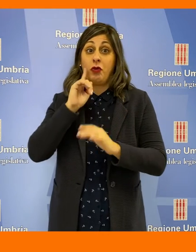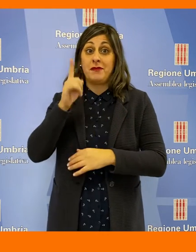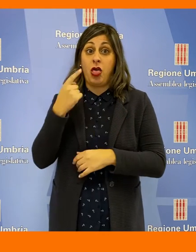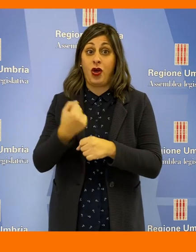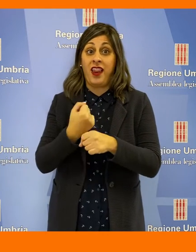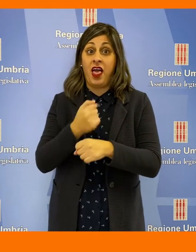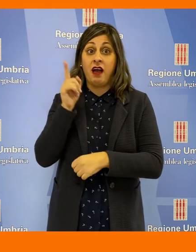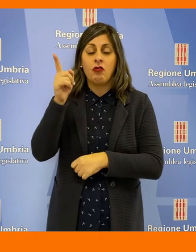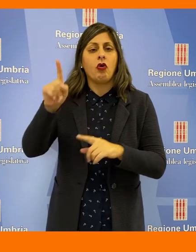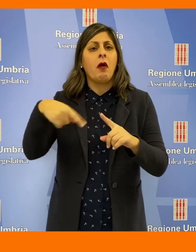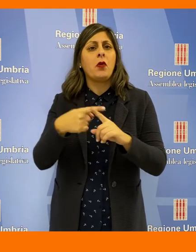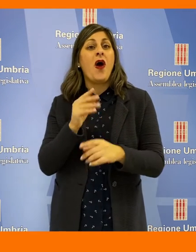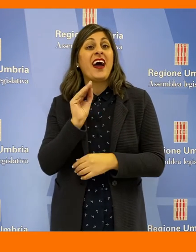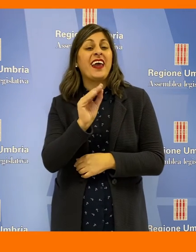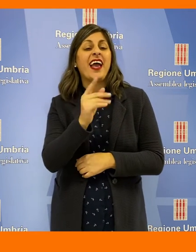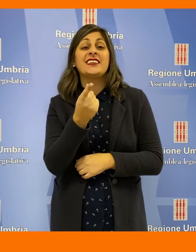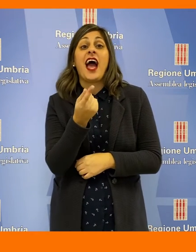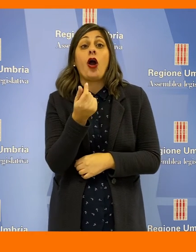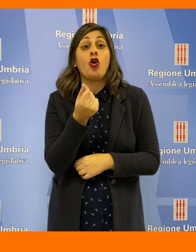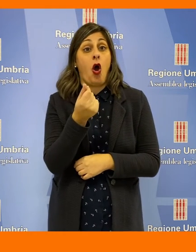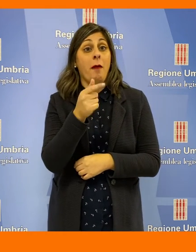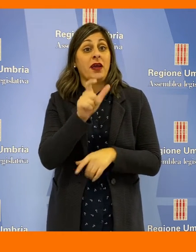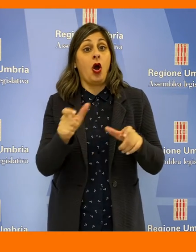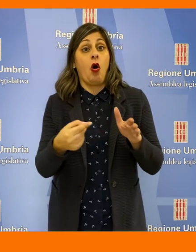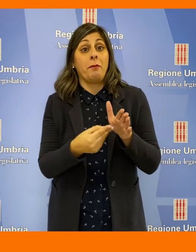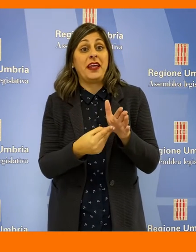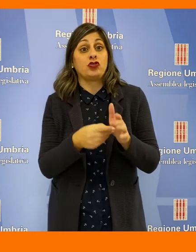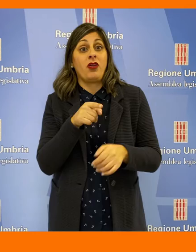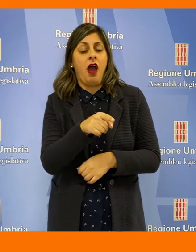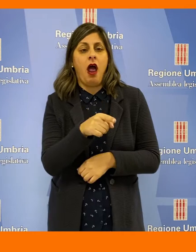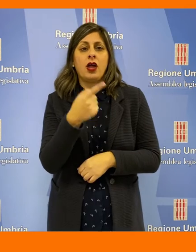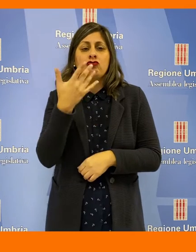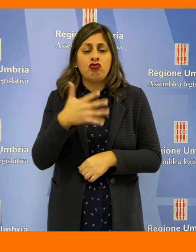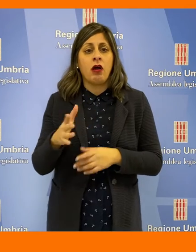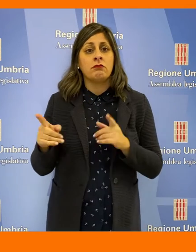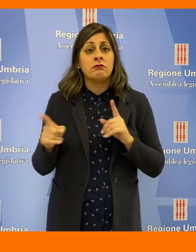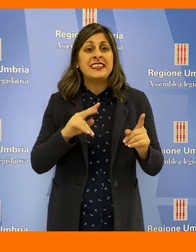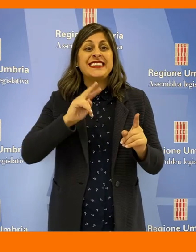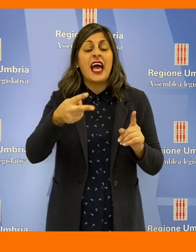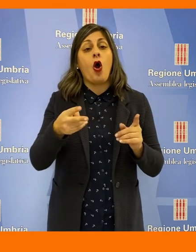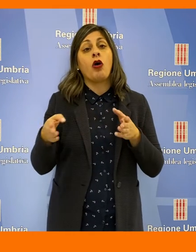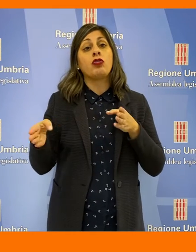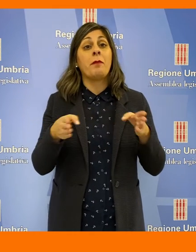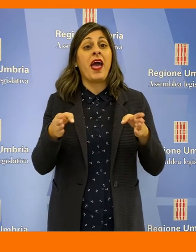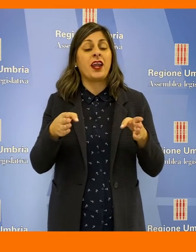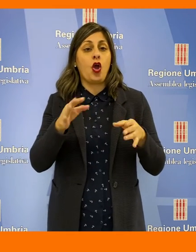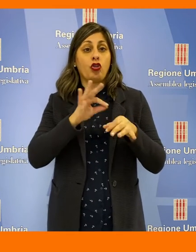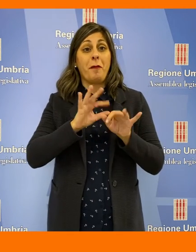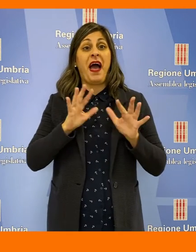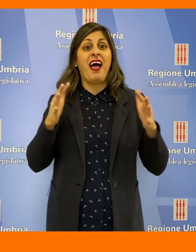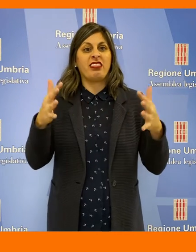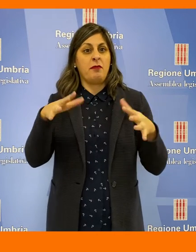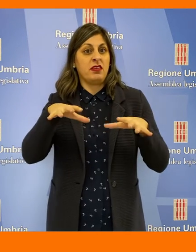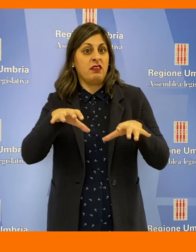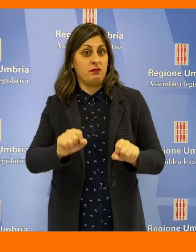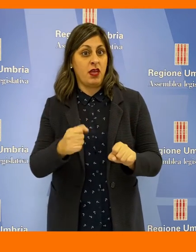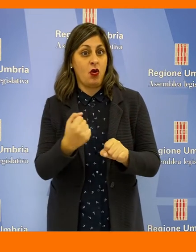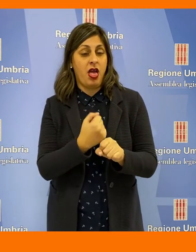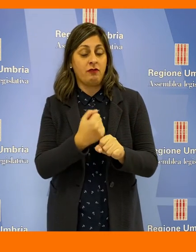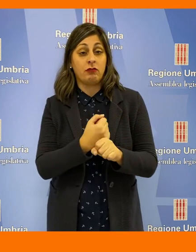migliori, e le richieste economiche del personale impegnato nella seconda ondata della pandemia. Per i sindacati è stato disatteso